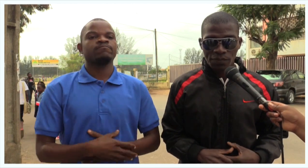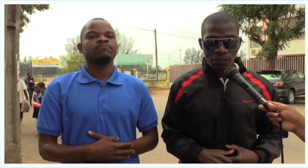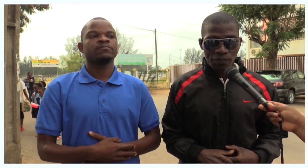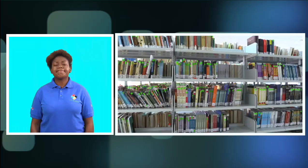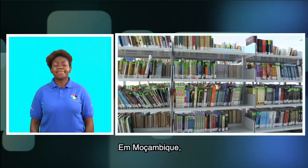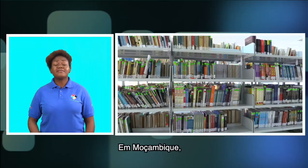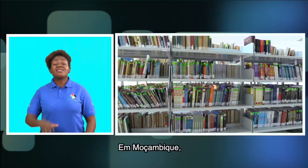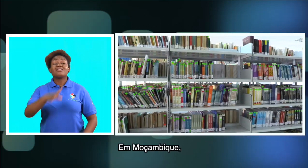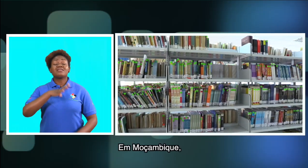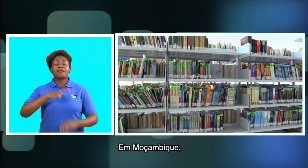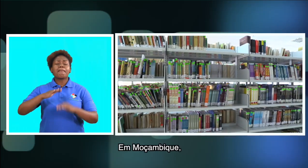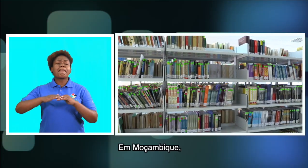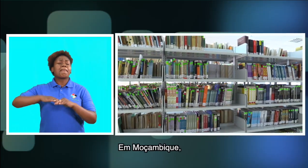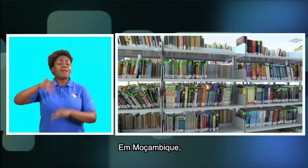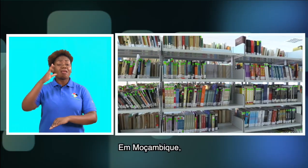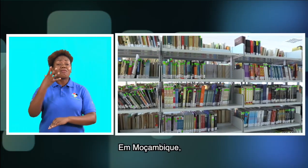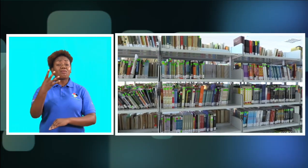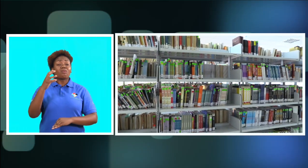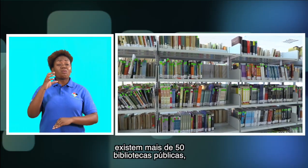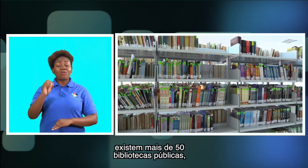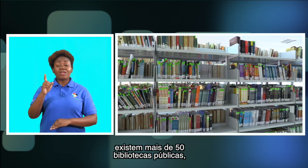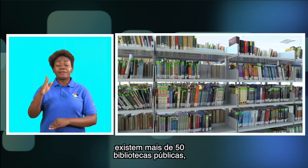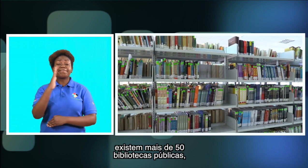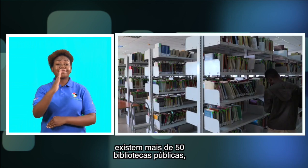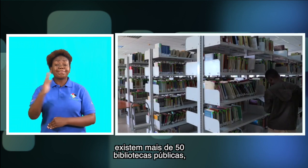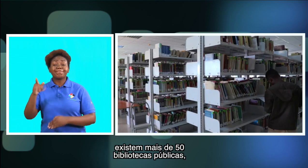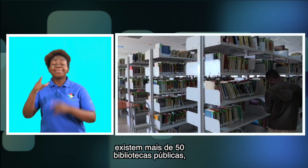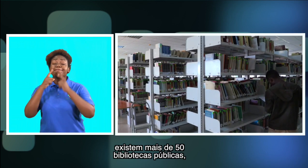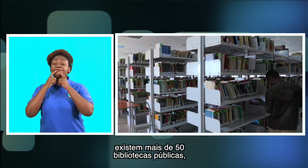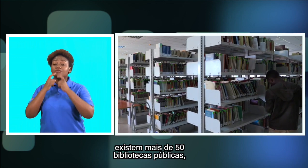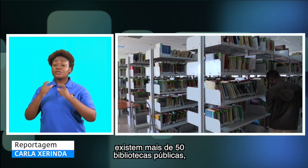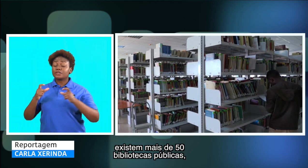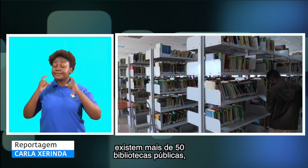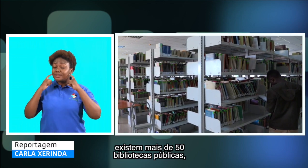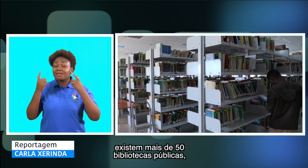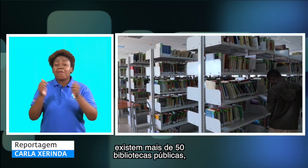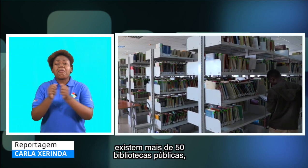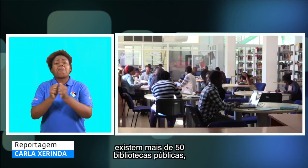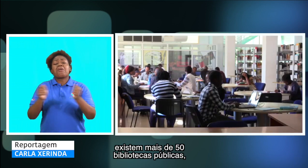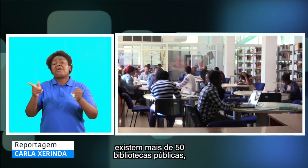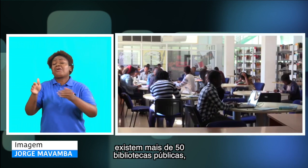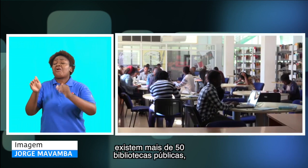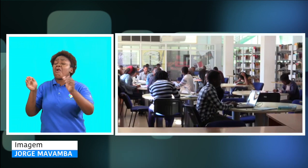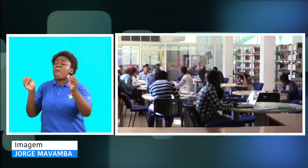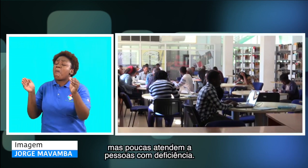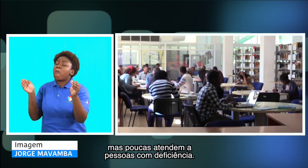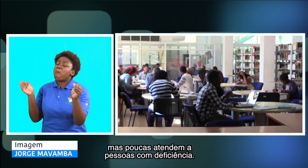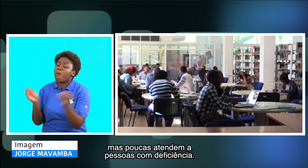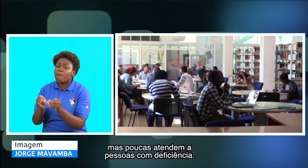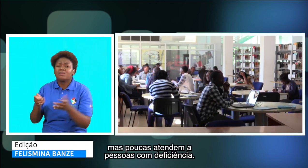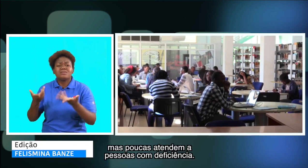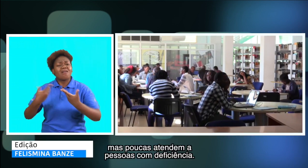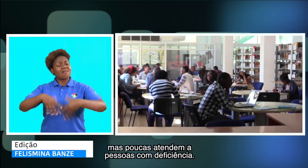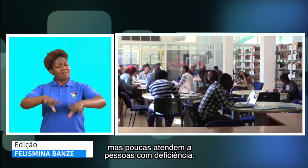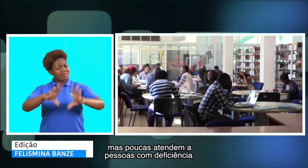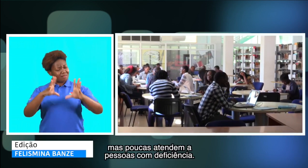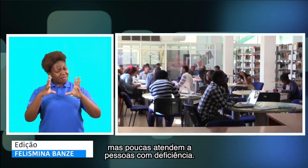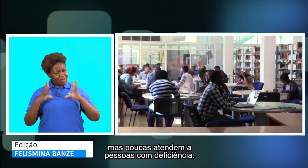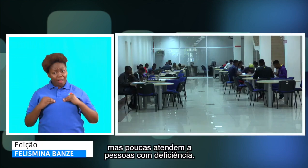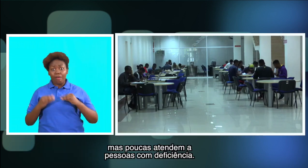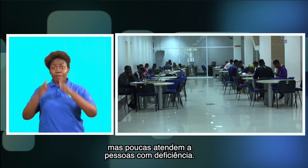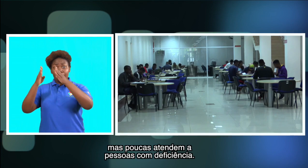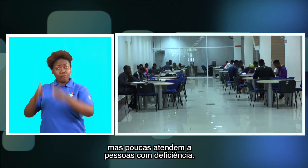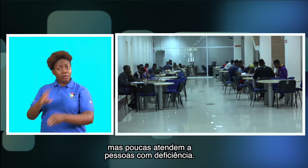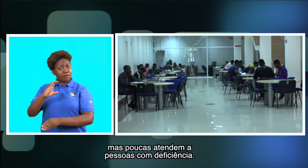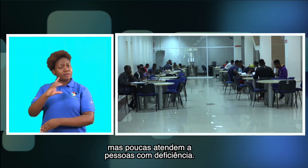mesmo. Em Moçambique, existem mais de 50 bibliotecas públicas, mas poucas atendem a